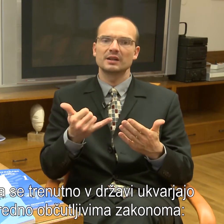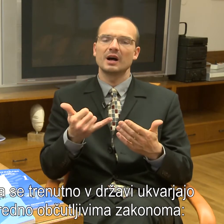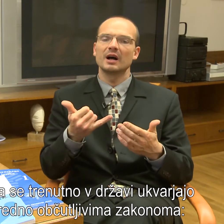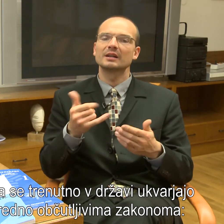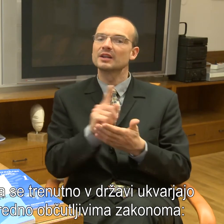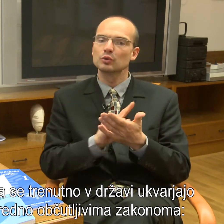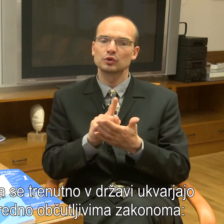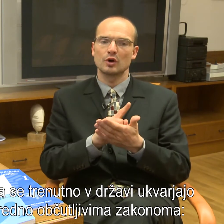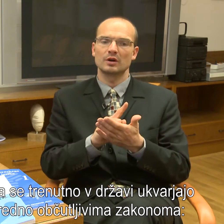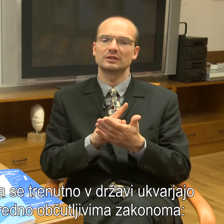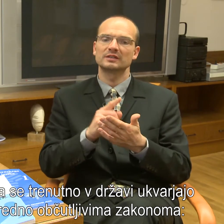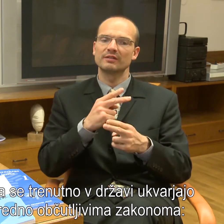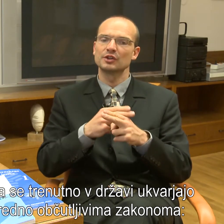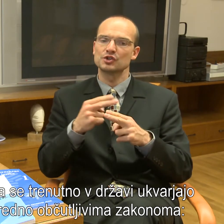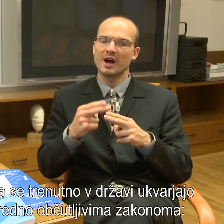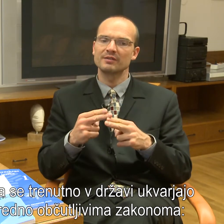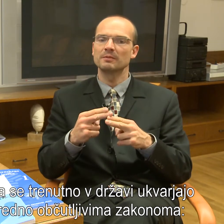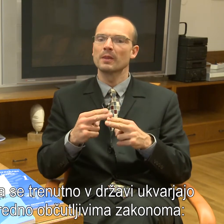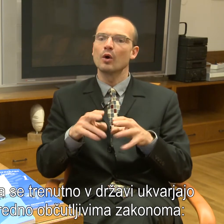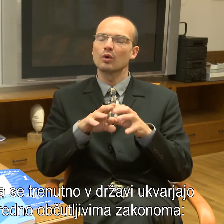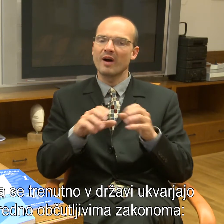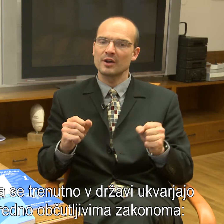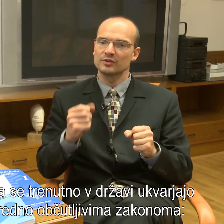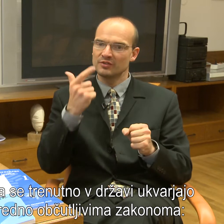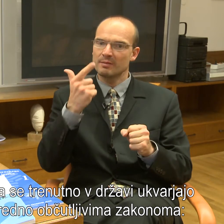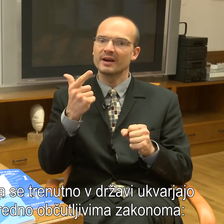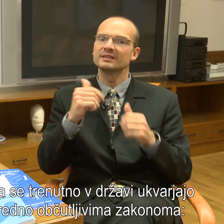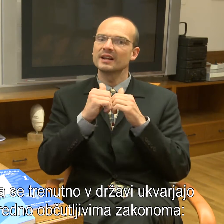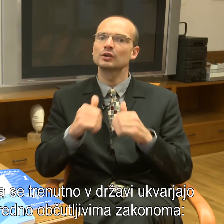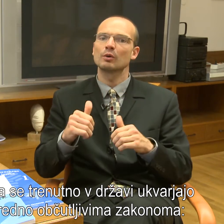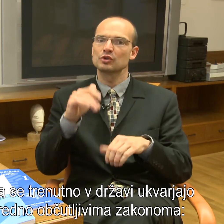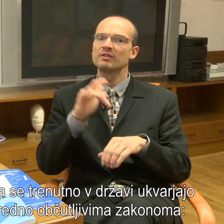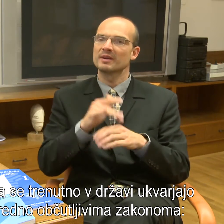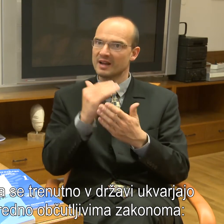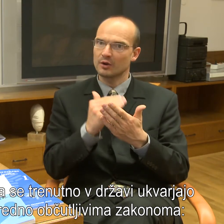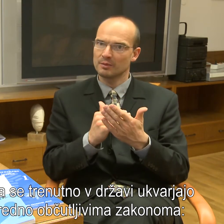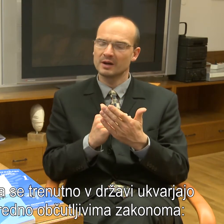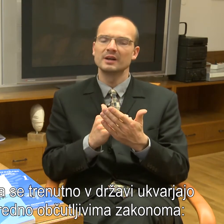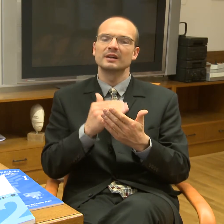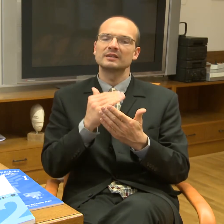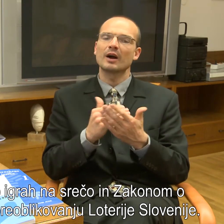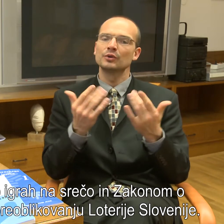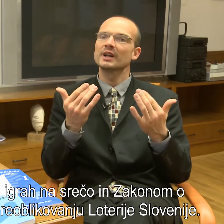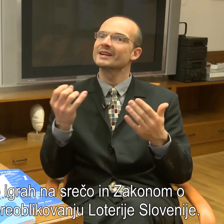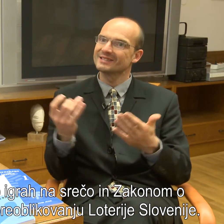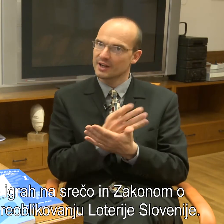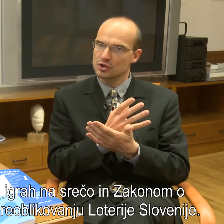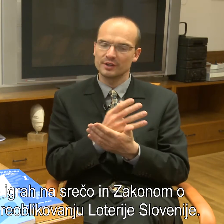da trenutno se v državi okvarjajo z dvema izredno občutljivima zakonama, zakon o igrh na srečo in